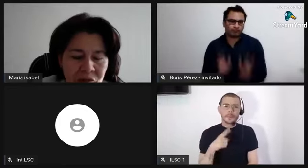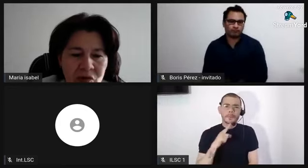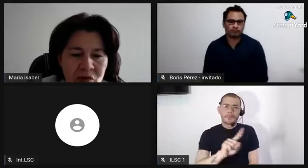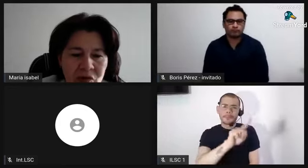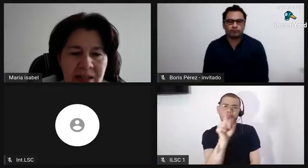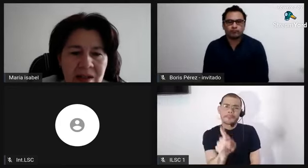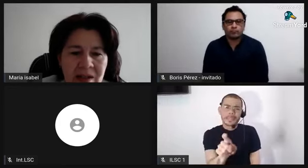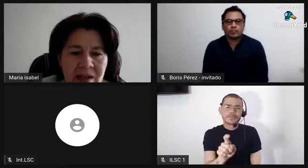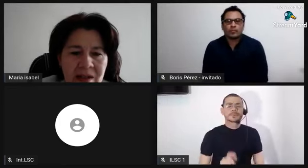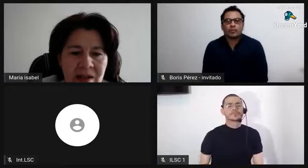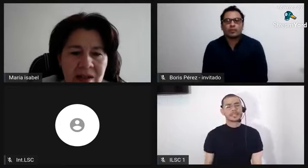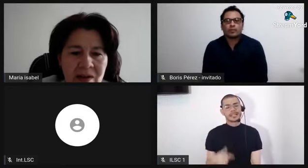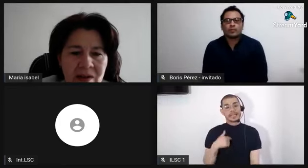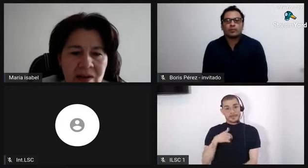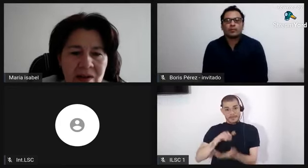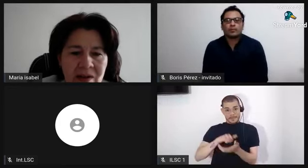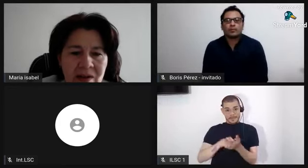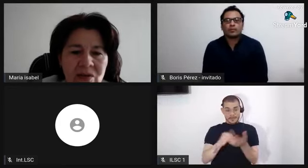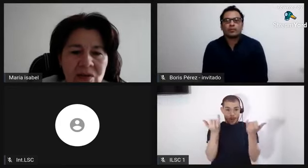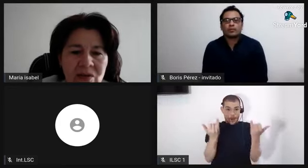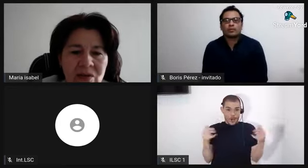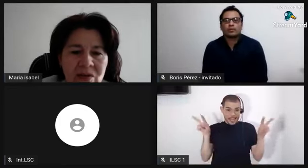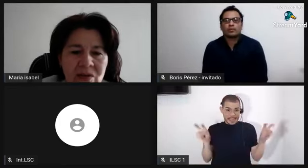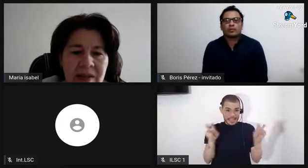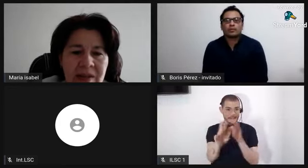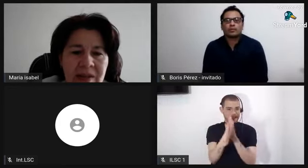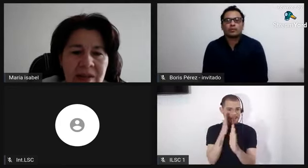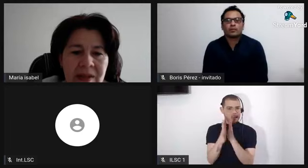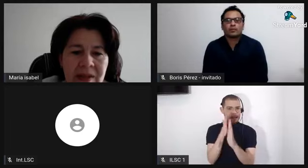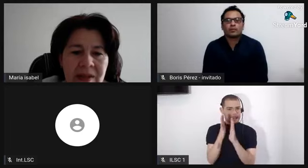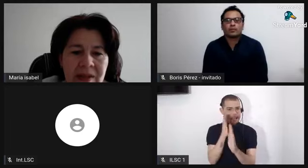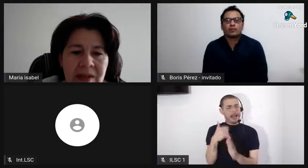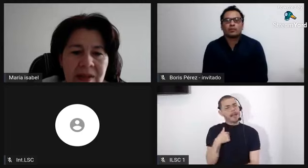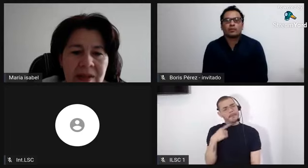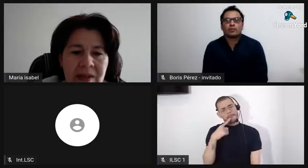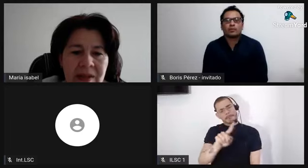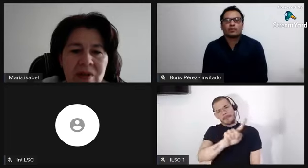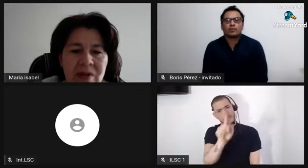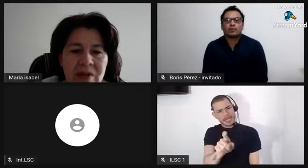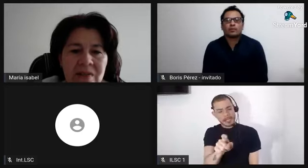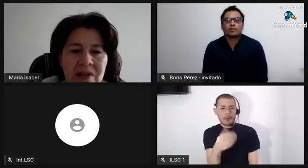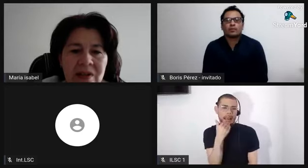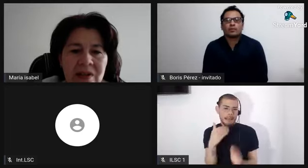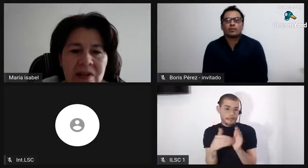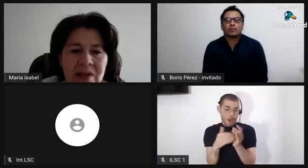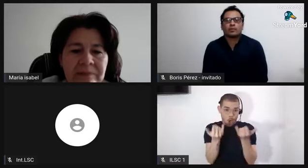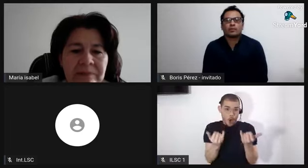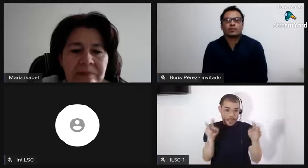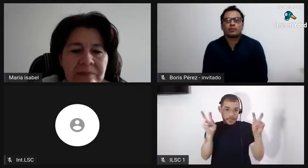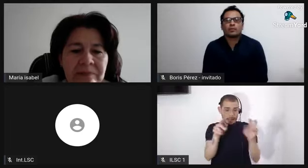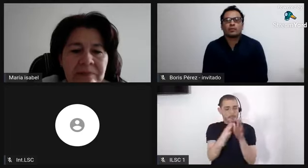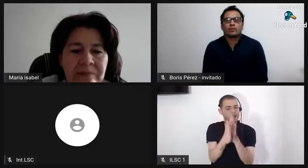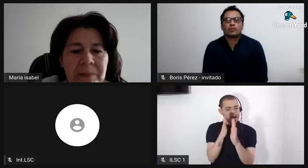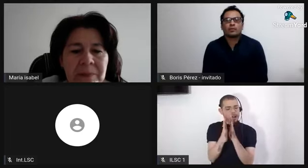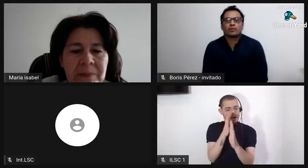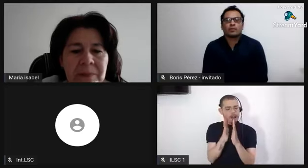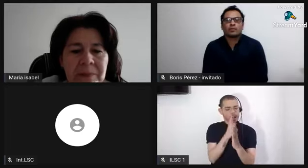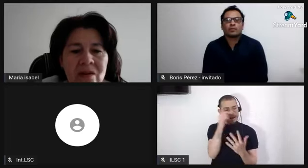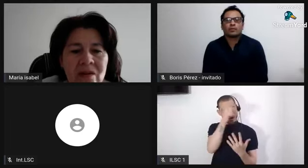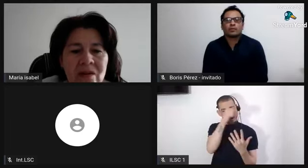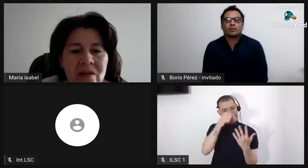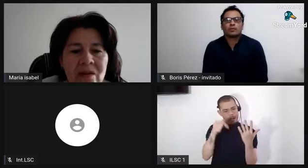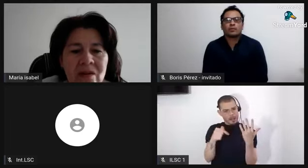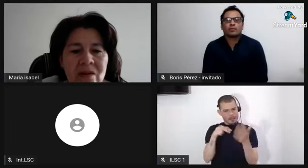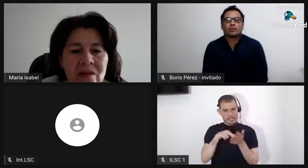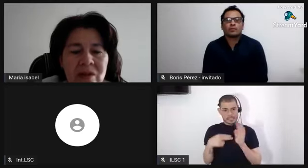compartido, uno podría hablar de varios tipos de esclavitud. O sea, yo también en lo que he leído